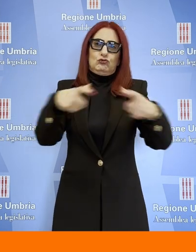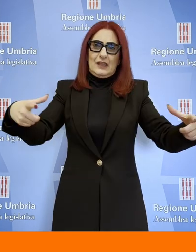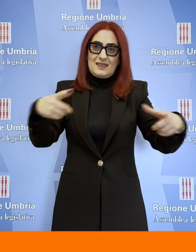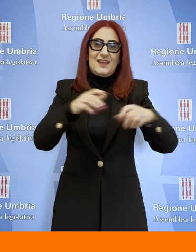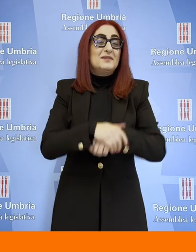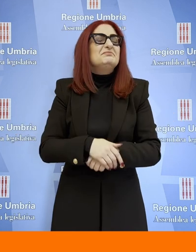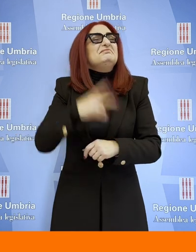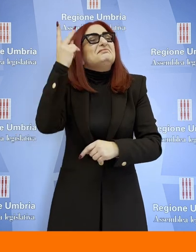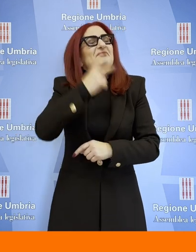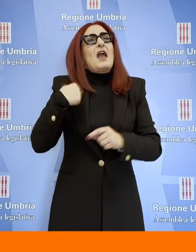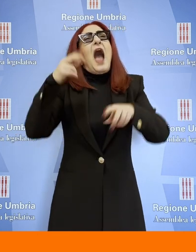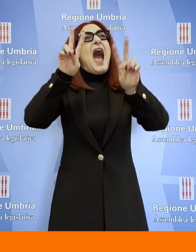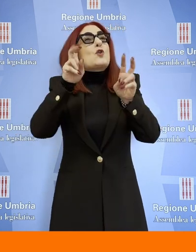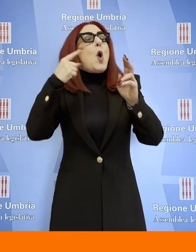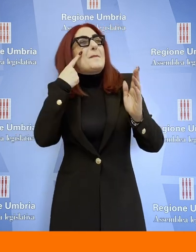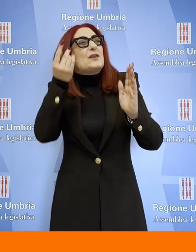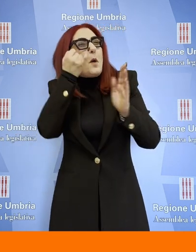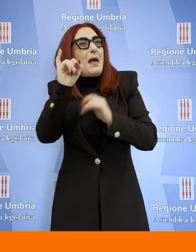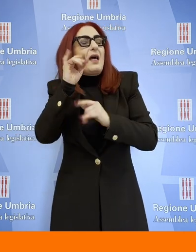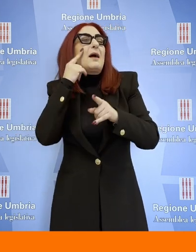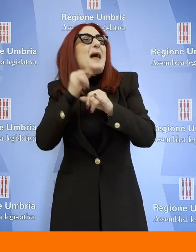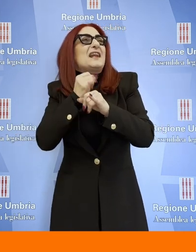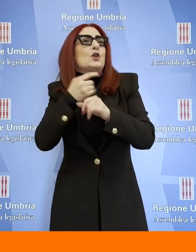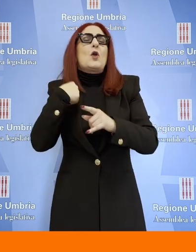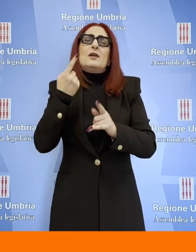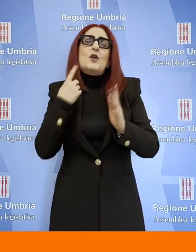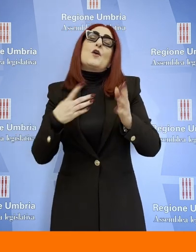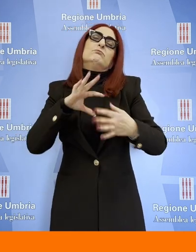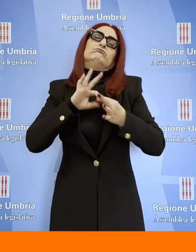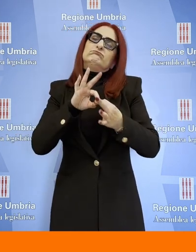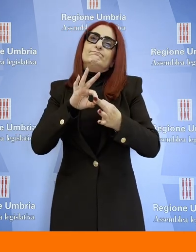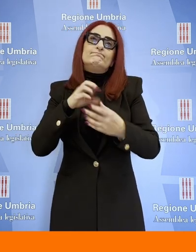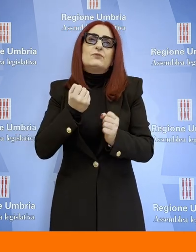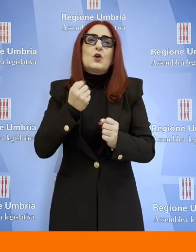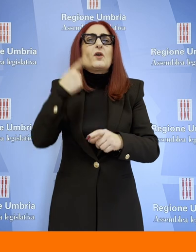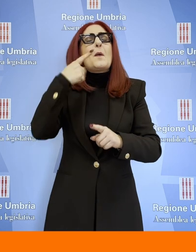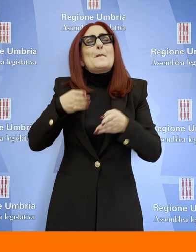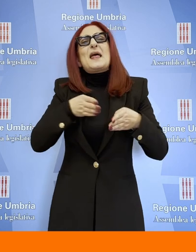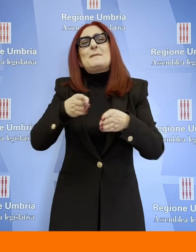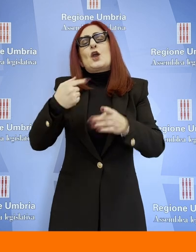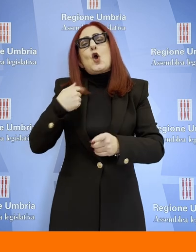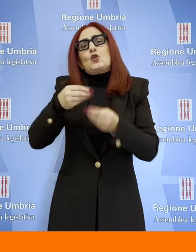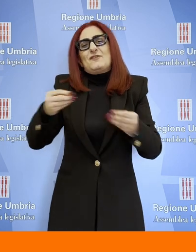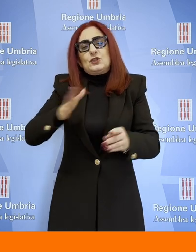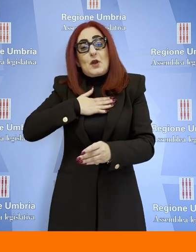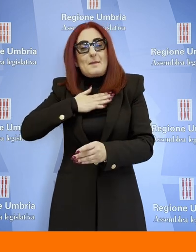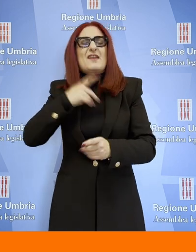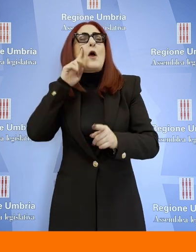particolarmente riguardato per il mio percorso professionale che è l'attenzione alla fragilità e la sussidiarietà orizzontale. Si è molto